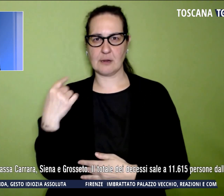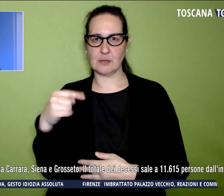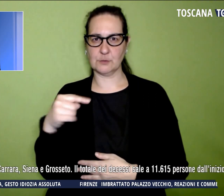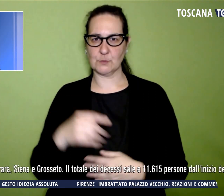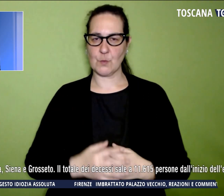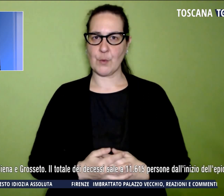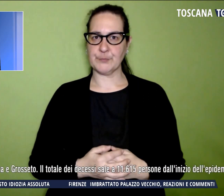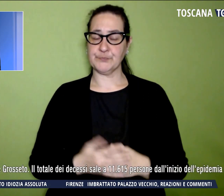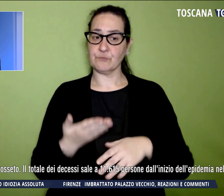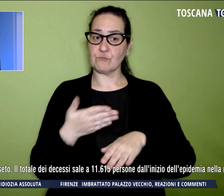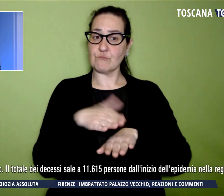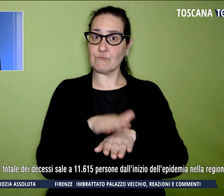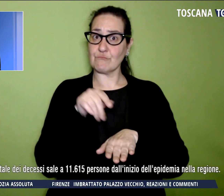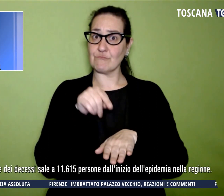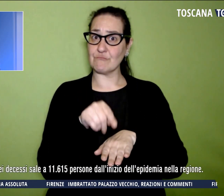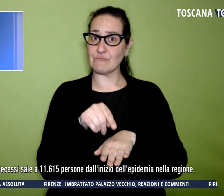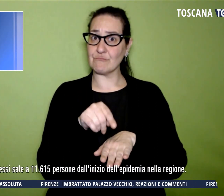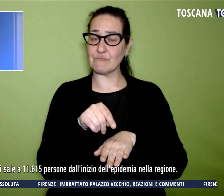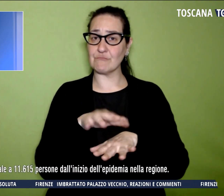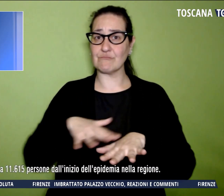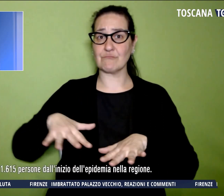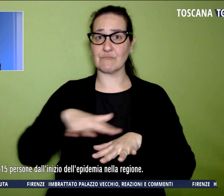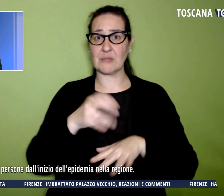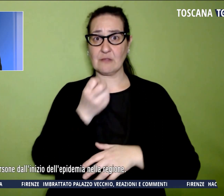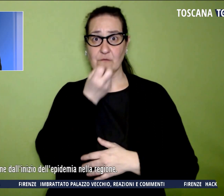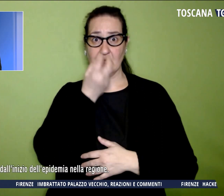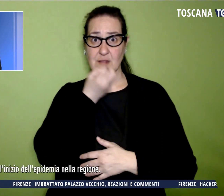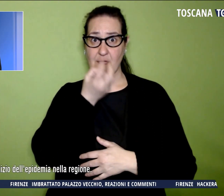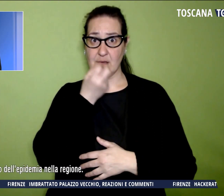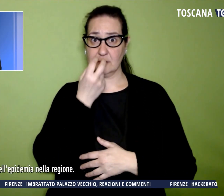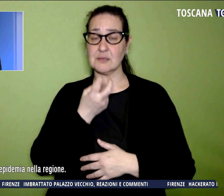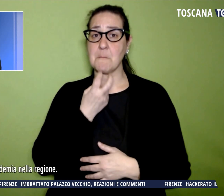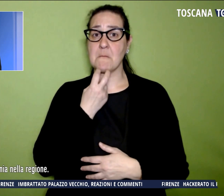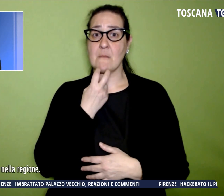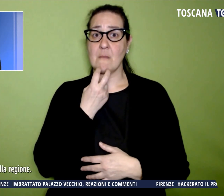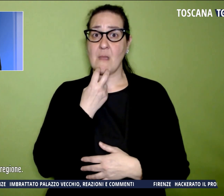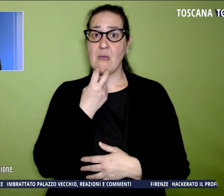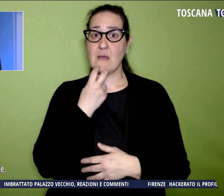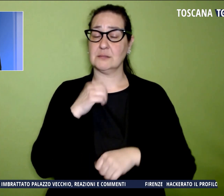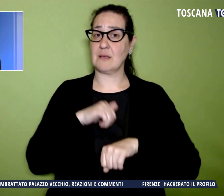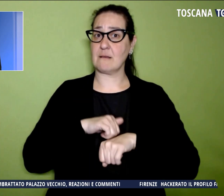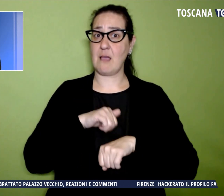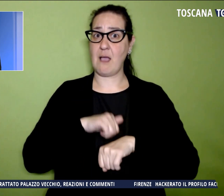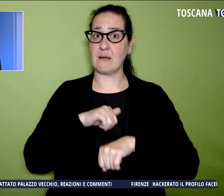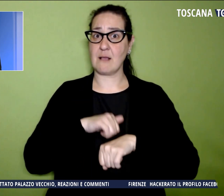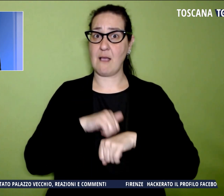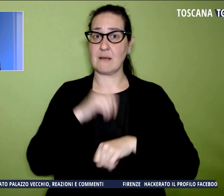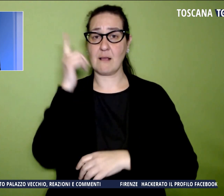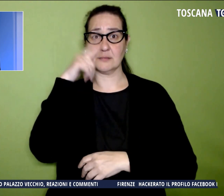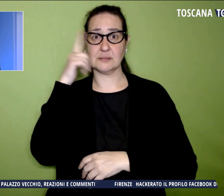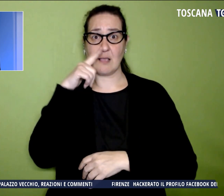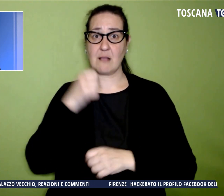vittime sono state nelle aree di Firenze, Massa, Carrara, Siena e Grosseto.